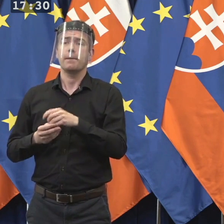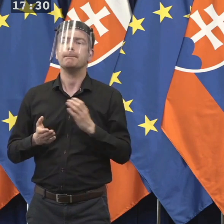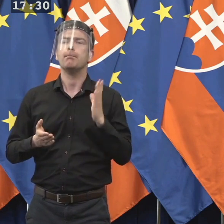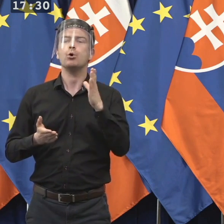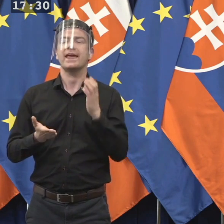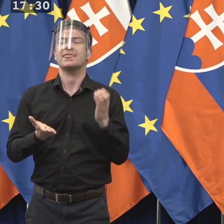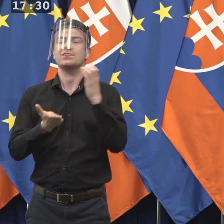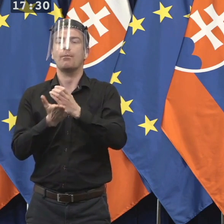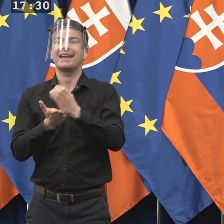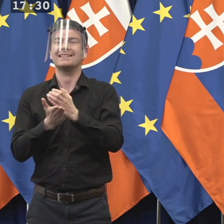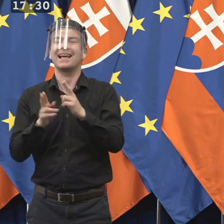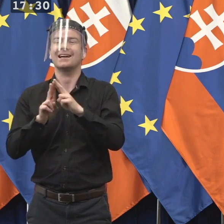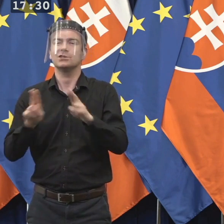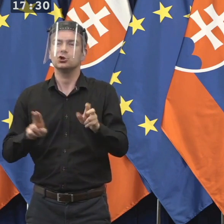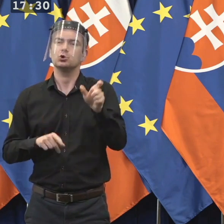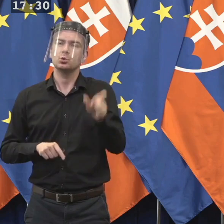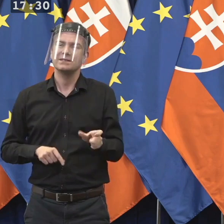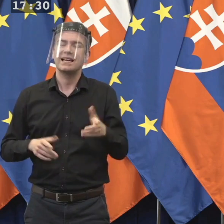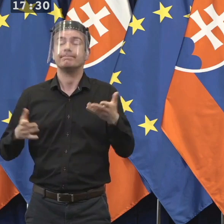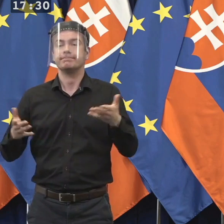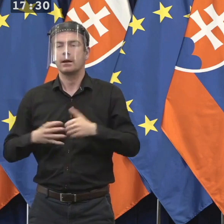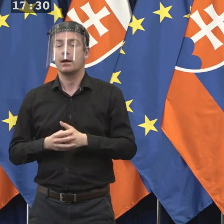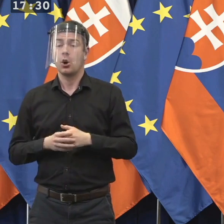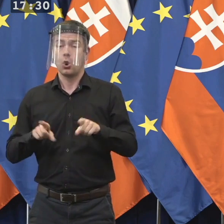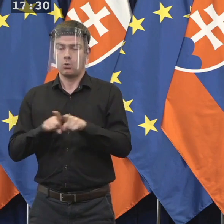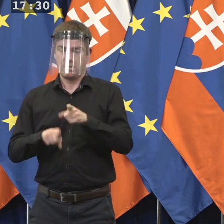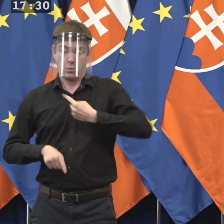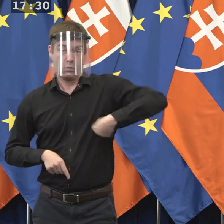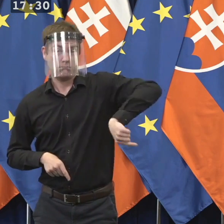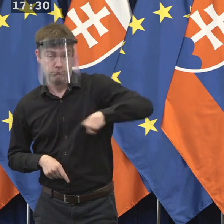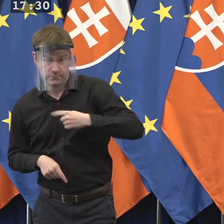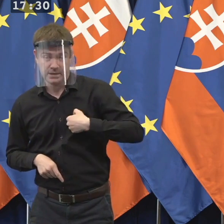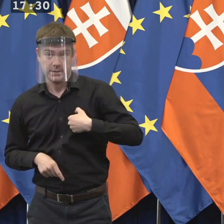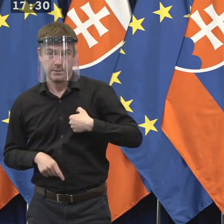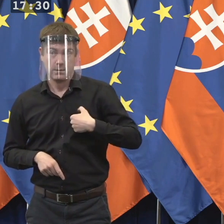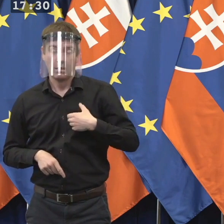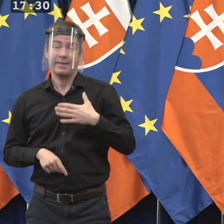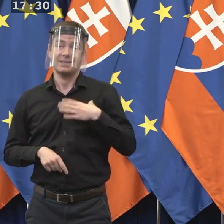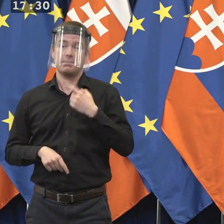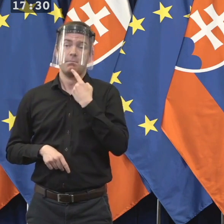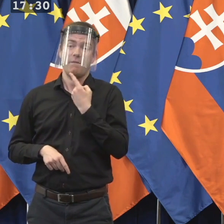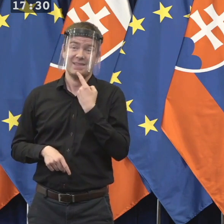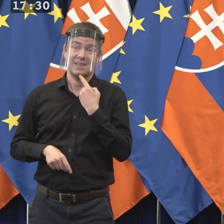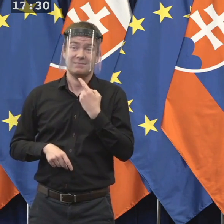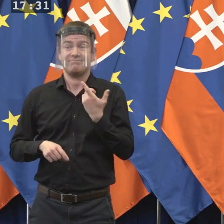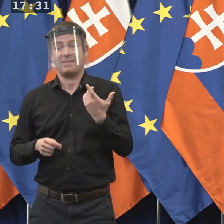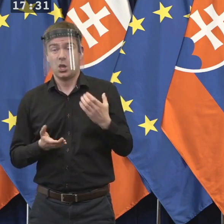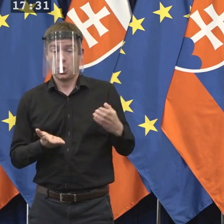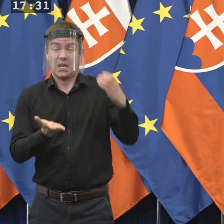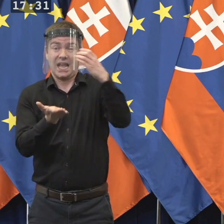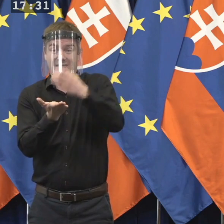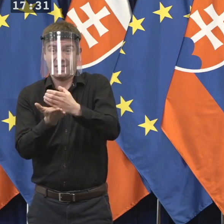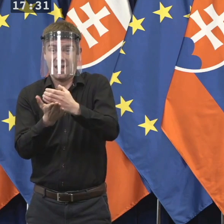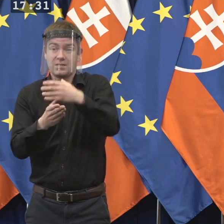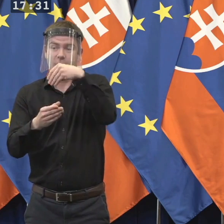naše hnutie, že nevylúčujeme, že budeme nominovať pomedzi tých našich nominantov aj človeka, ktorý pochádza zo